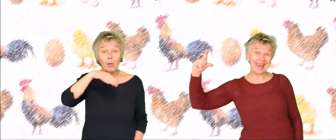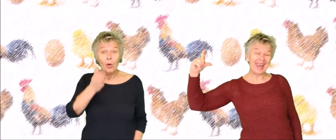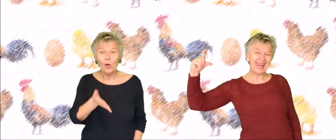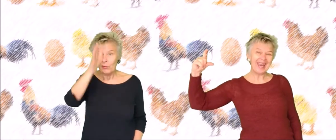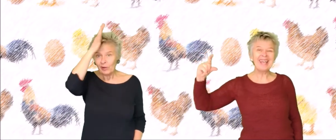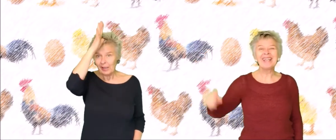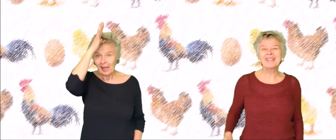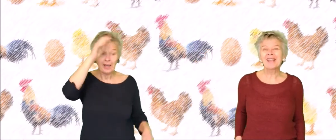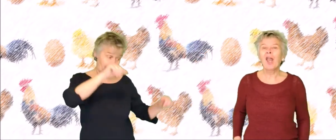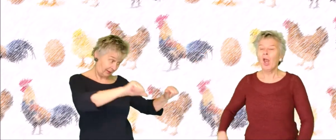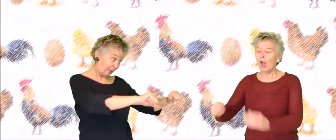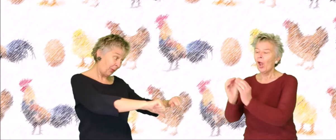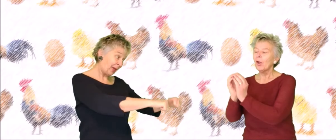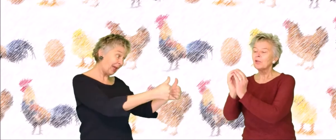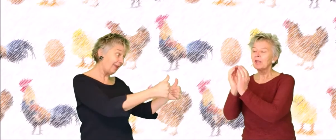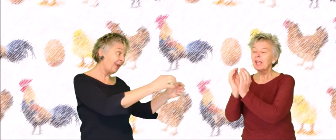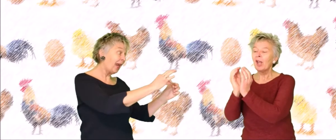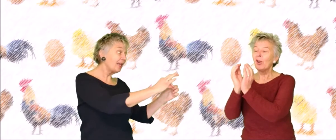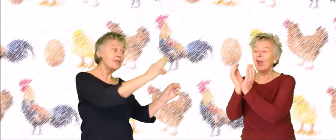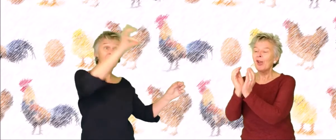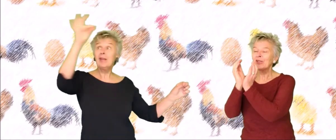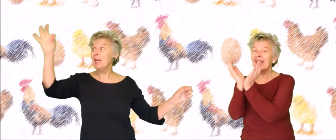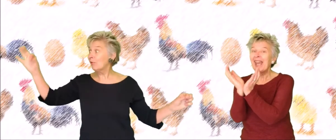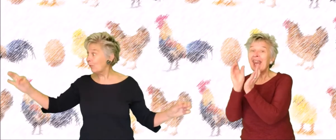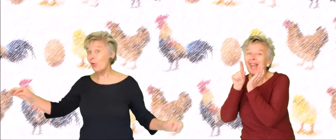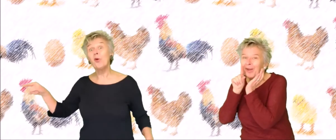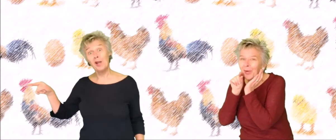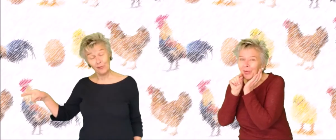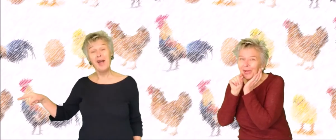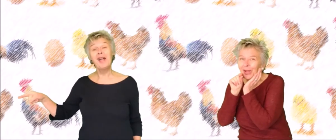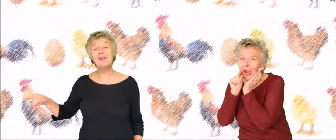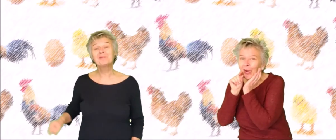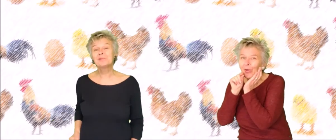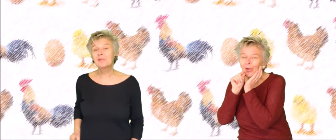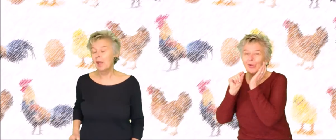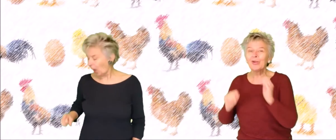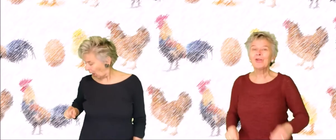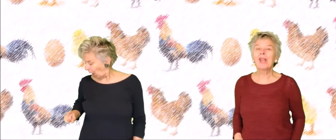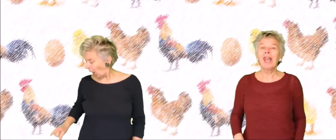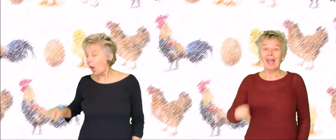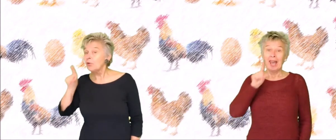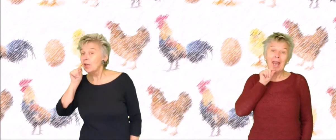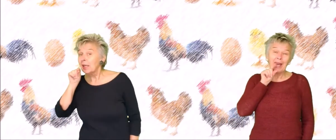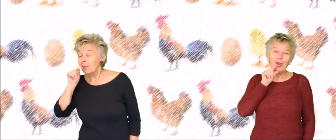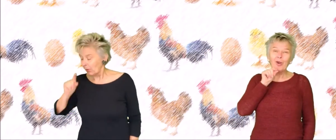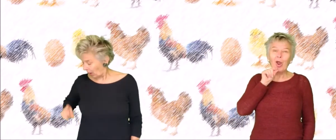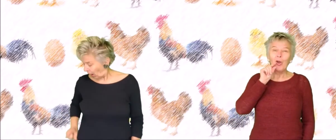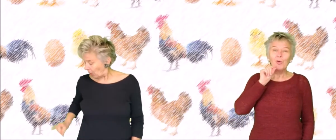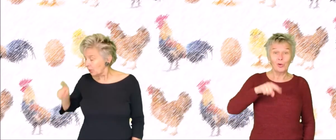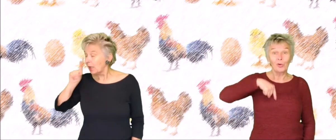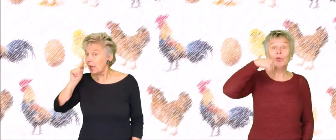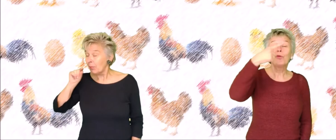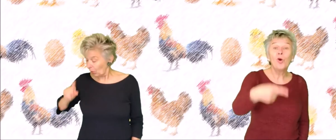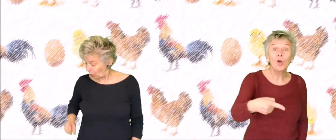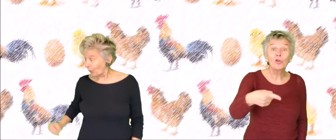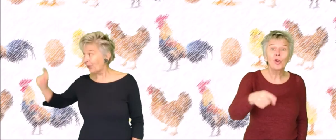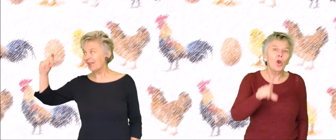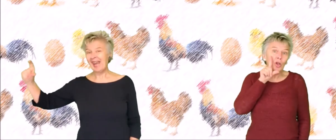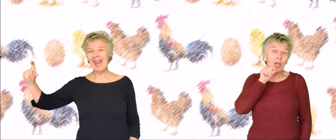ei. Uit kip, uit een kip komt een kuiken, en een kuiken wordt een